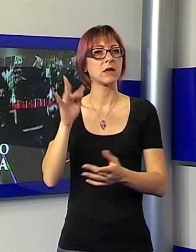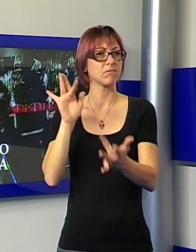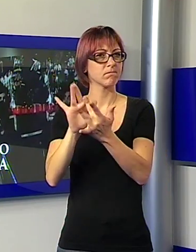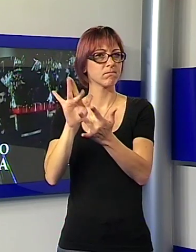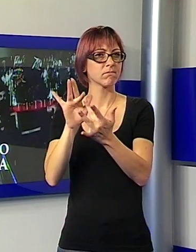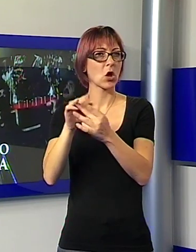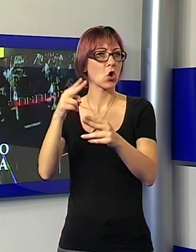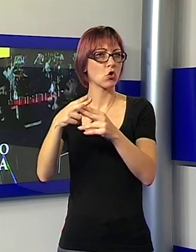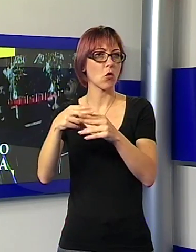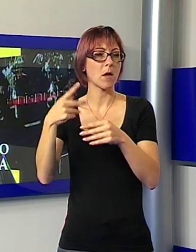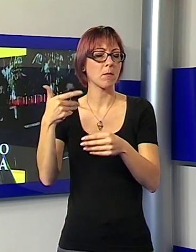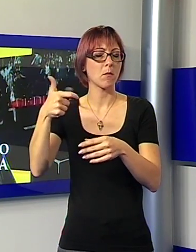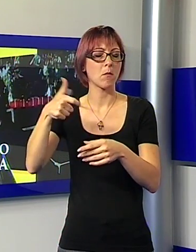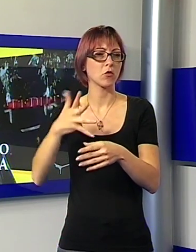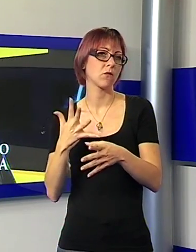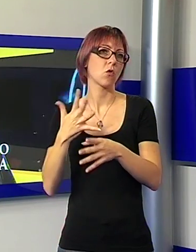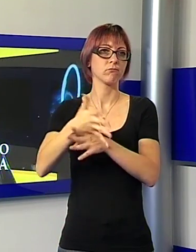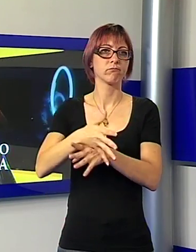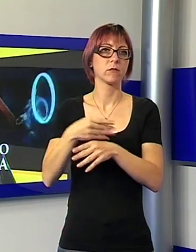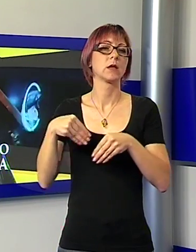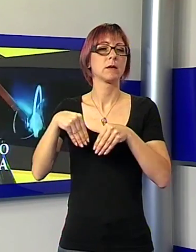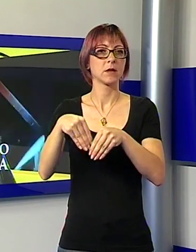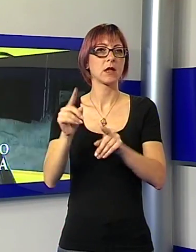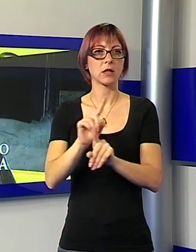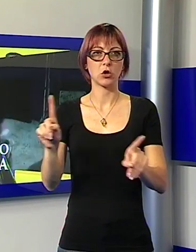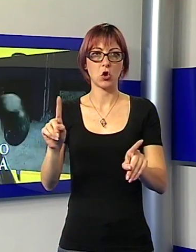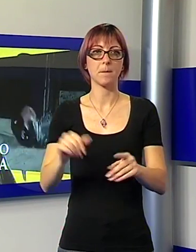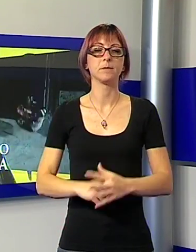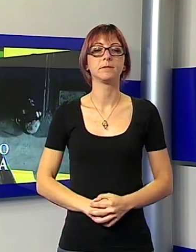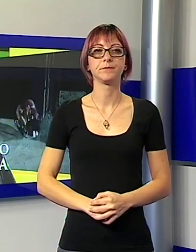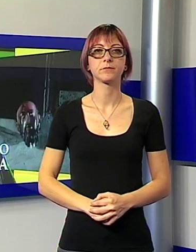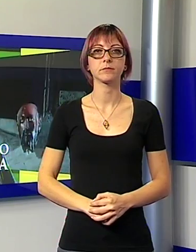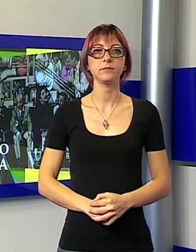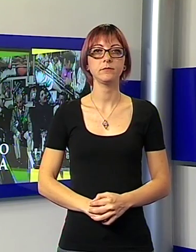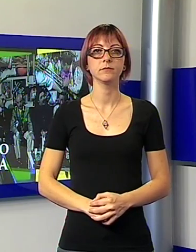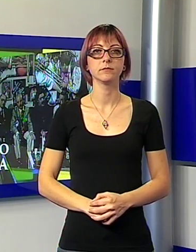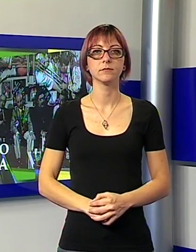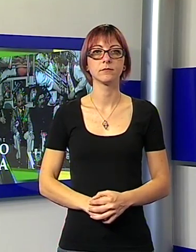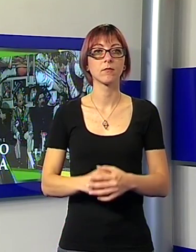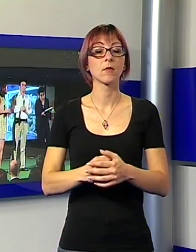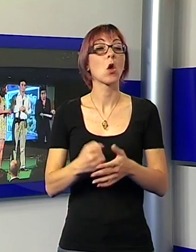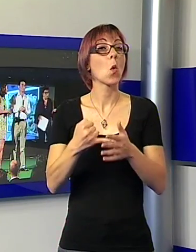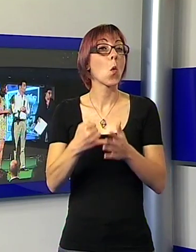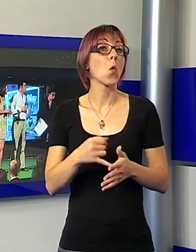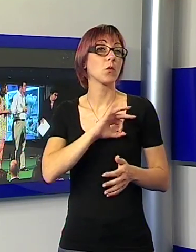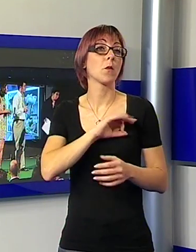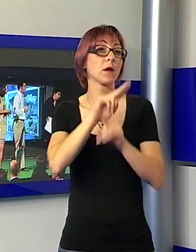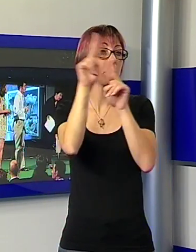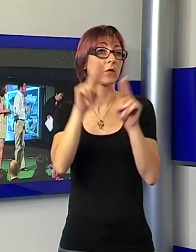Roma, dove si trova per registrare il suo nuovo film Natale a Londra. Infine il premio internazionale assegnato al disegnatore